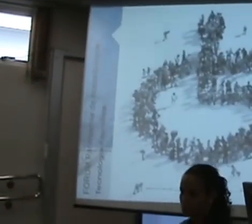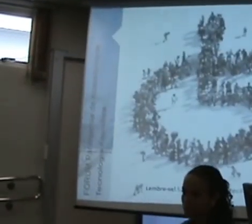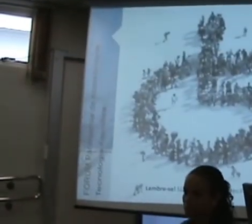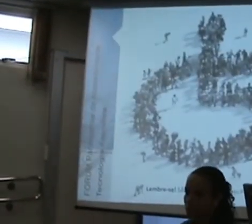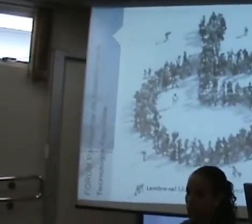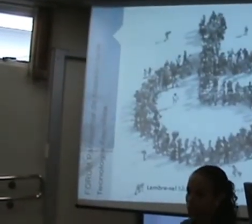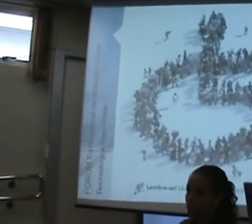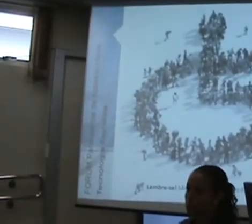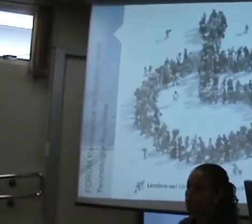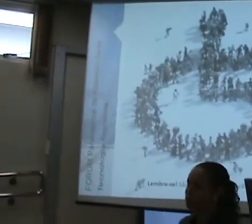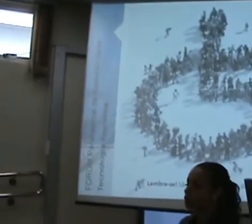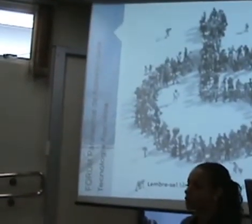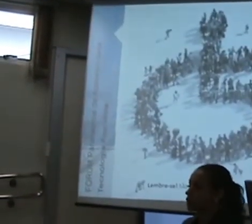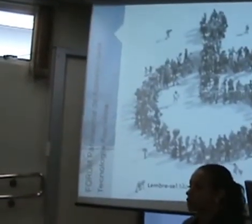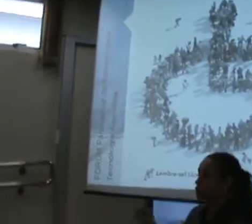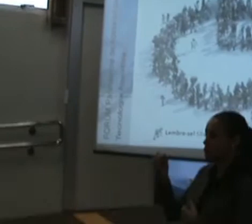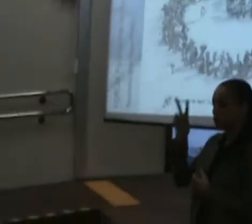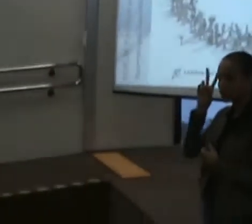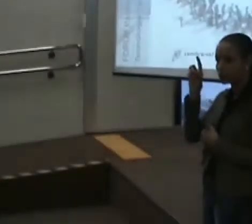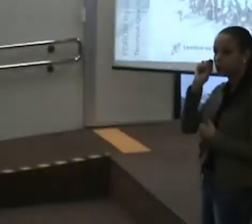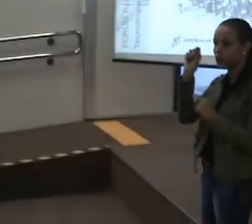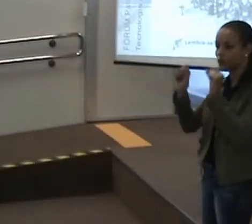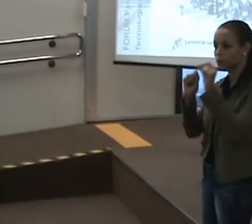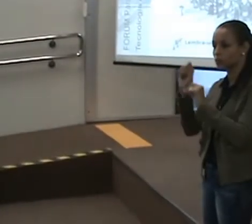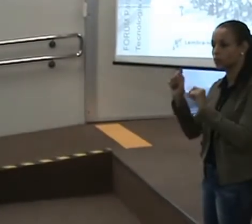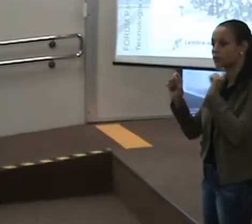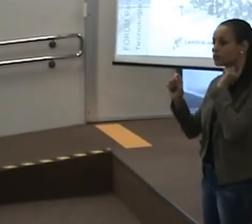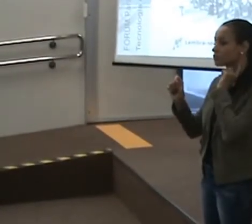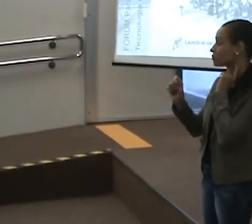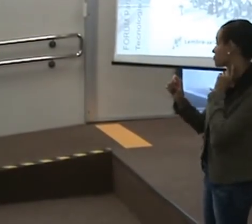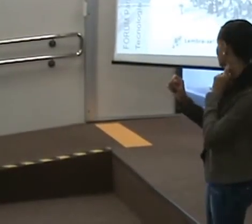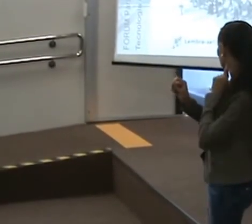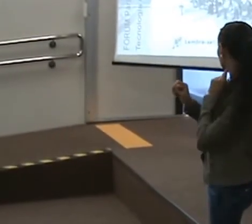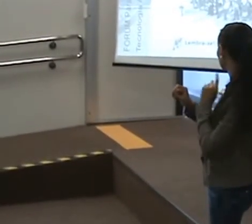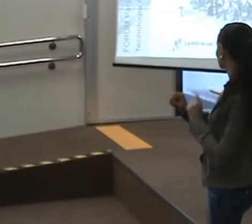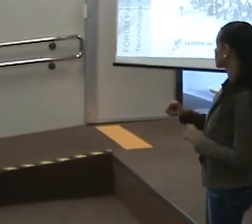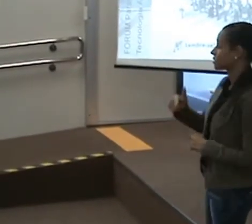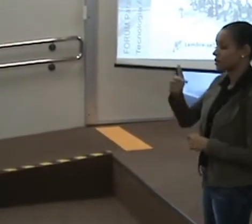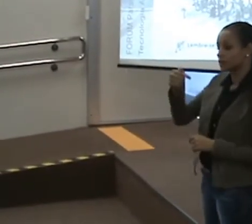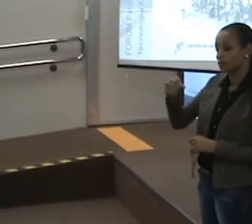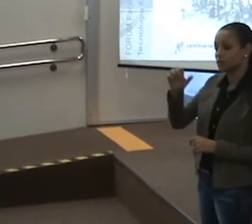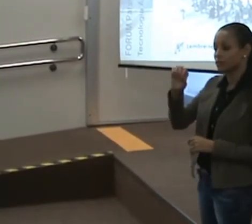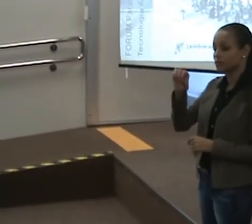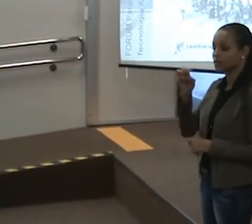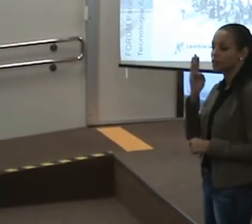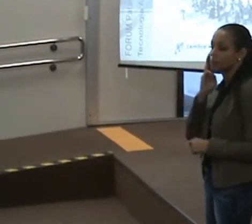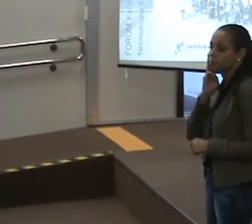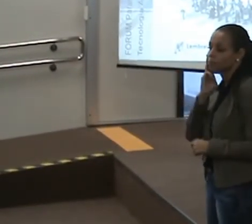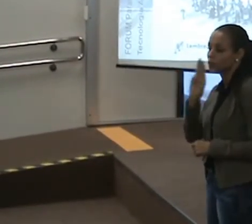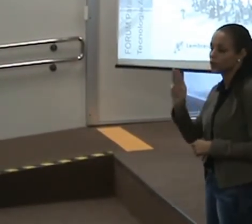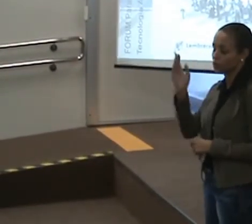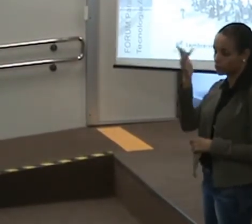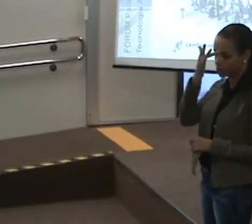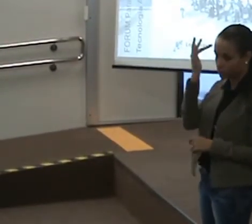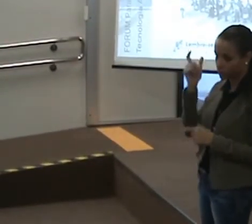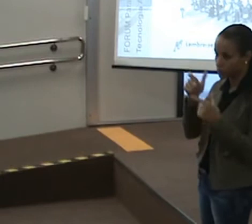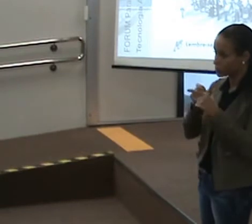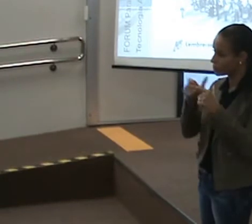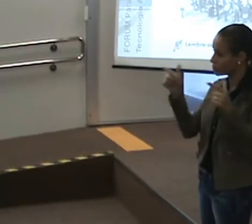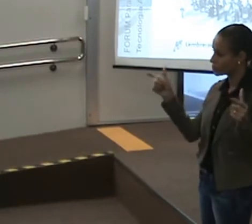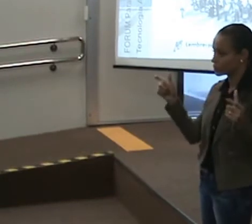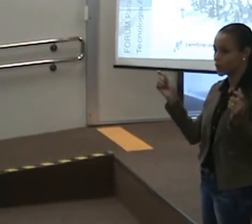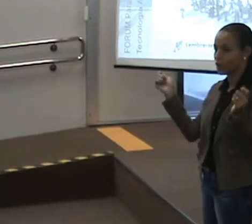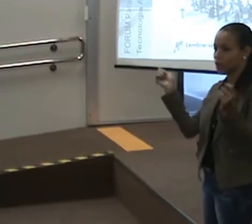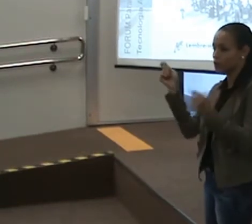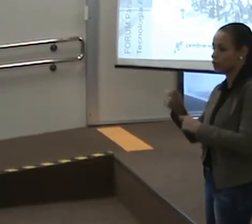É tão importante lembrar, né, que são mais de 70 milhões de pessoas. Somos maiores do que a torcida